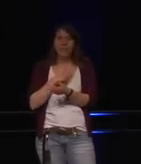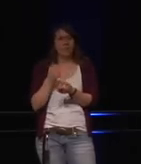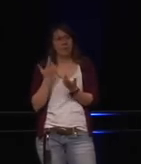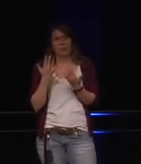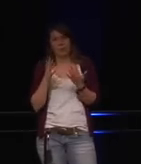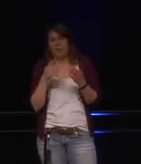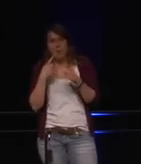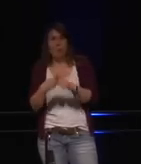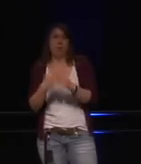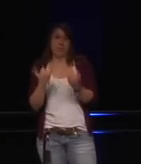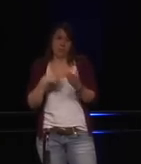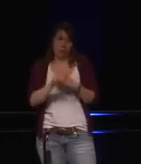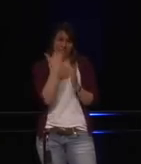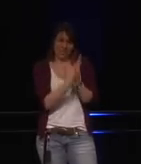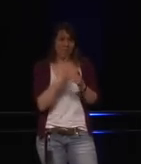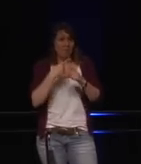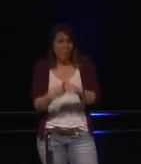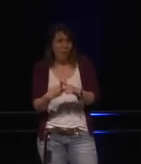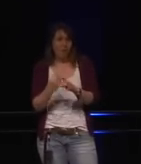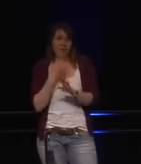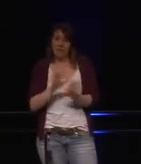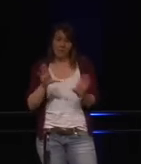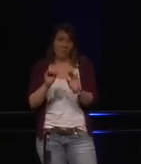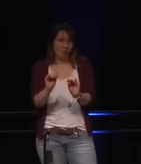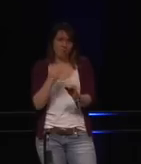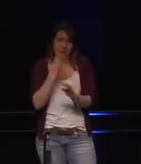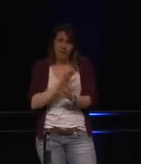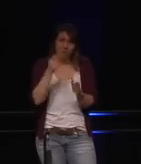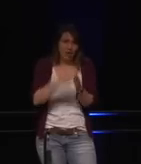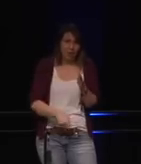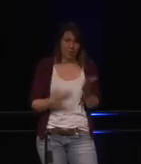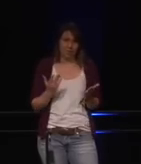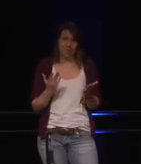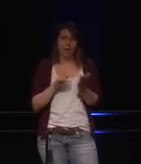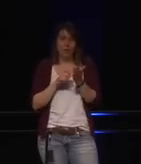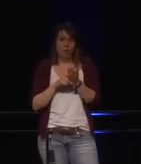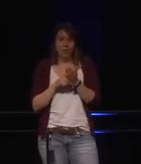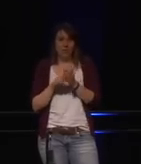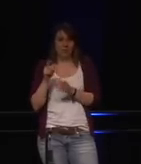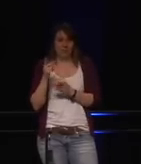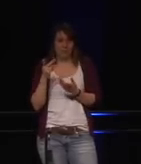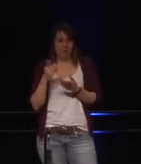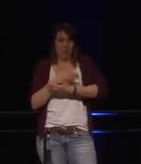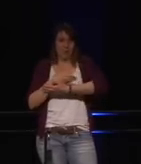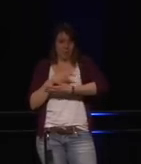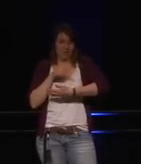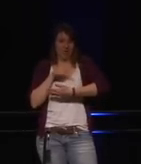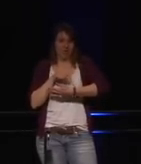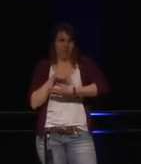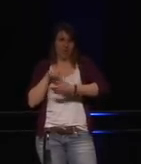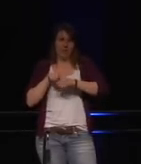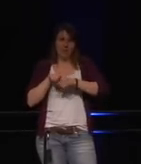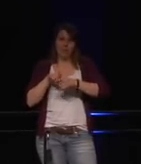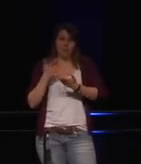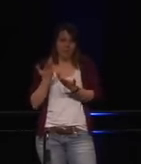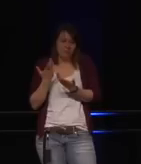Es wurde in Deutschland sogar verboten, weil es eine verbotene